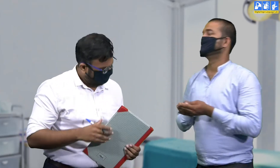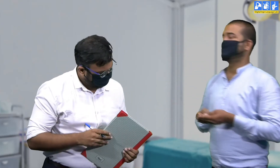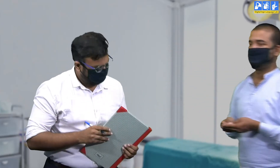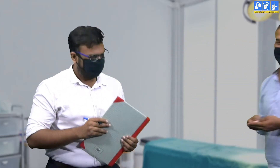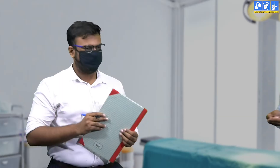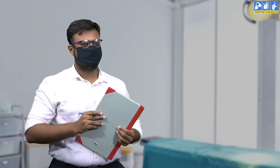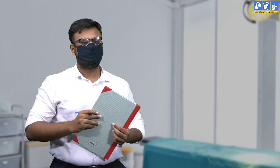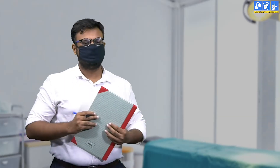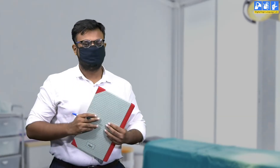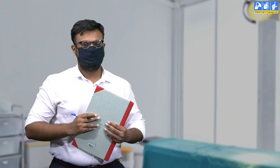जी जी धन्यवाद